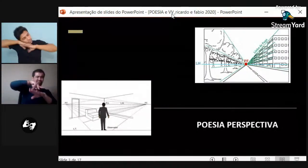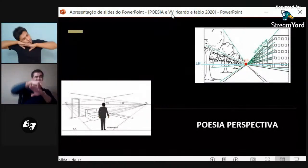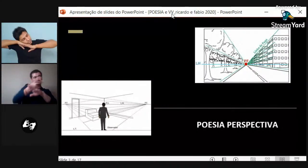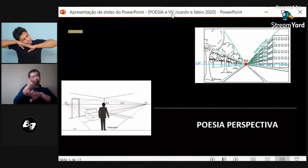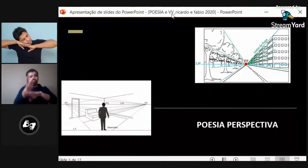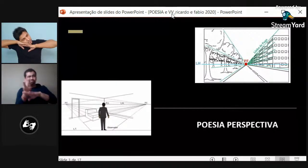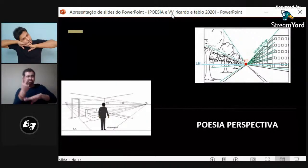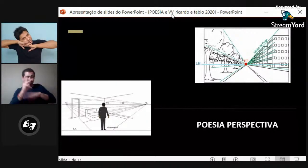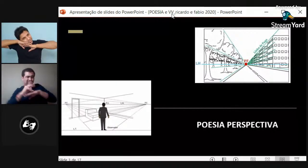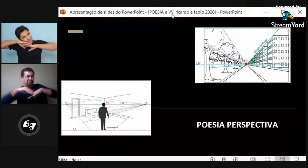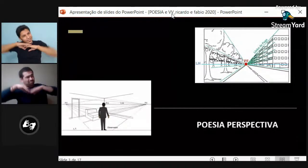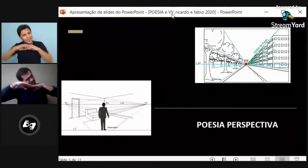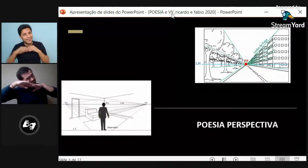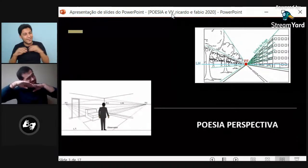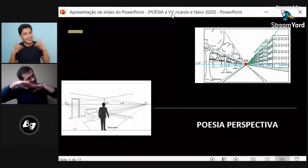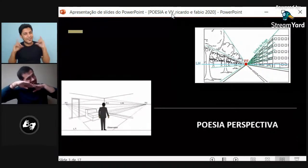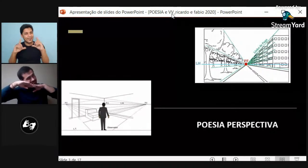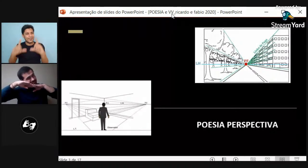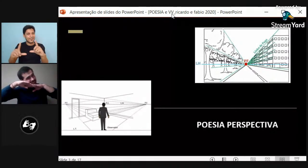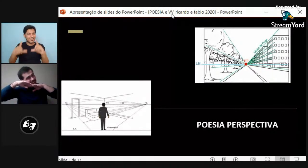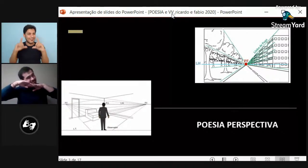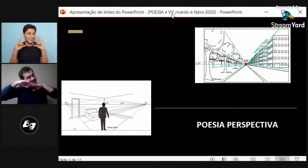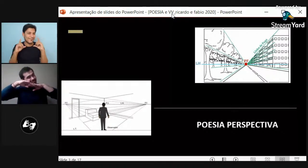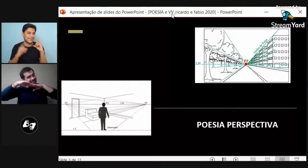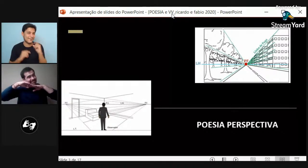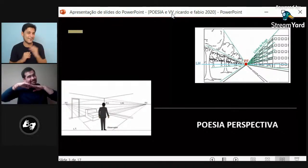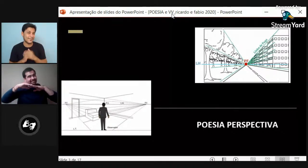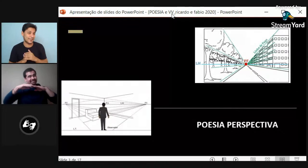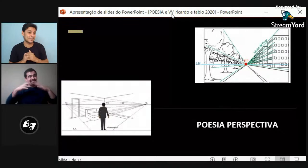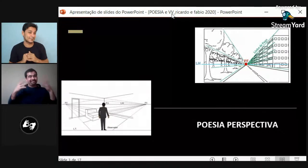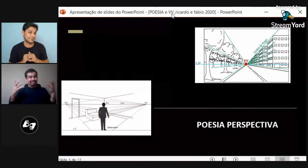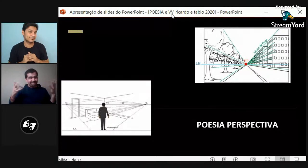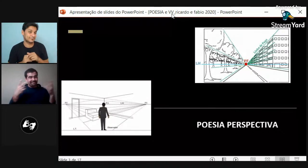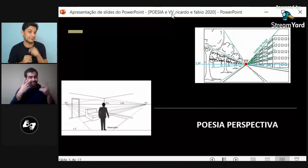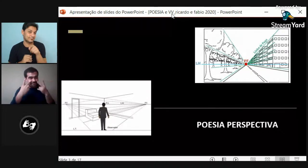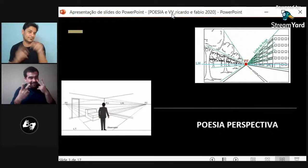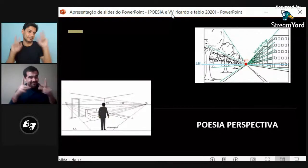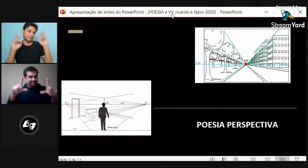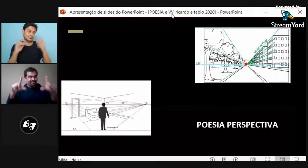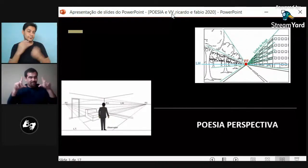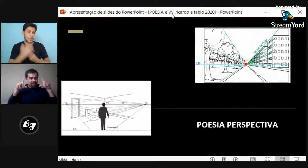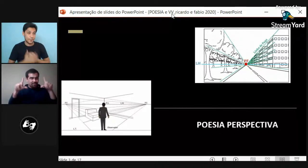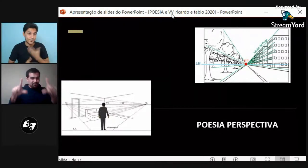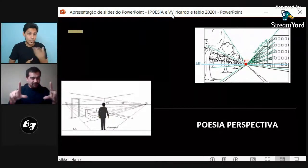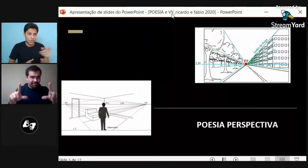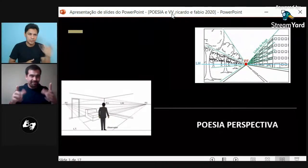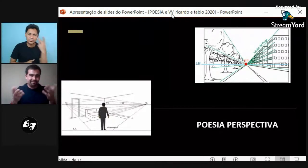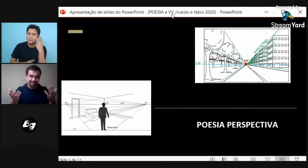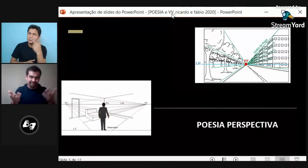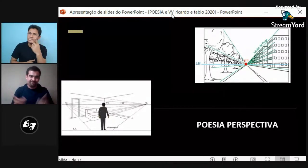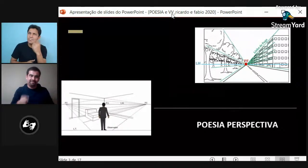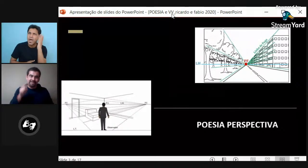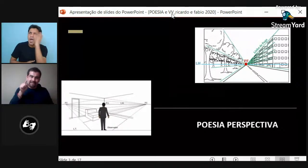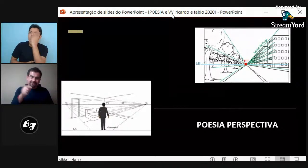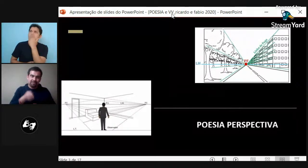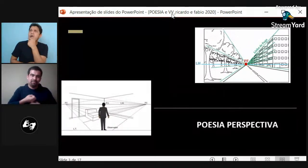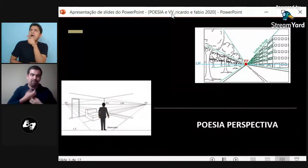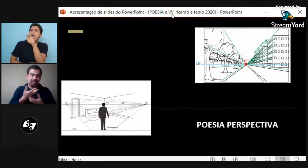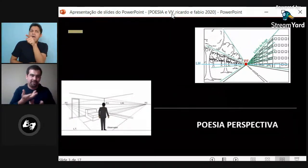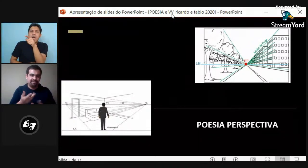Y ocupo dos planos. Asumiendo el rol. Golpeando la cabeza y mostrándolo con las manos o con el cuerpo. Entonces, claro, lo que